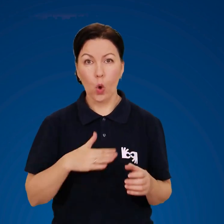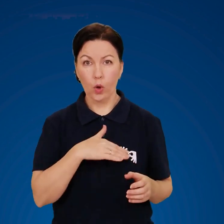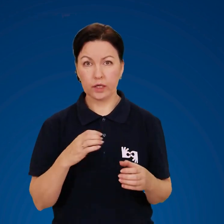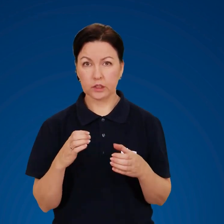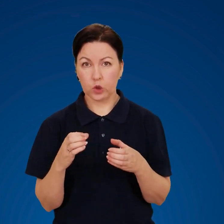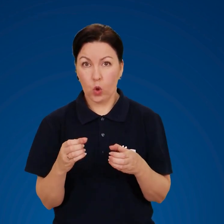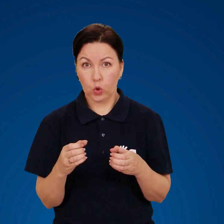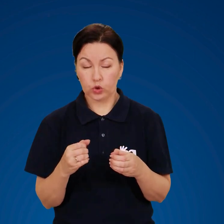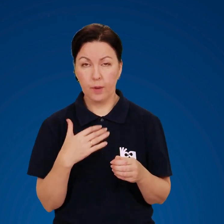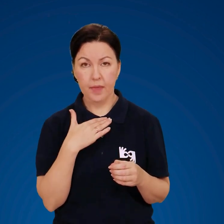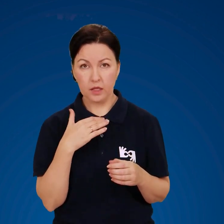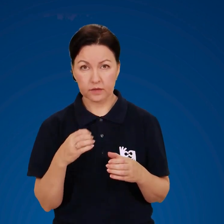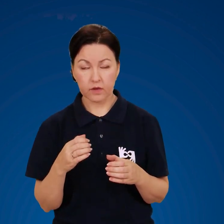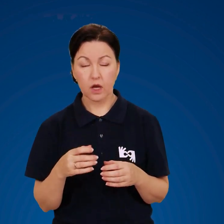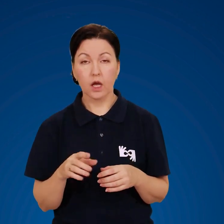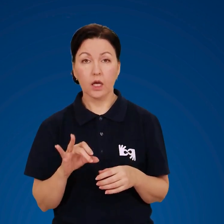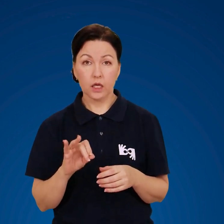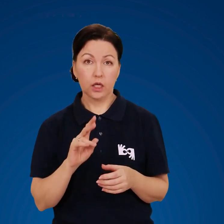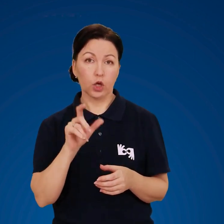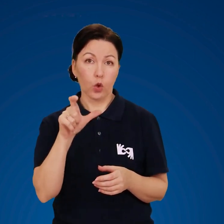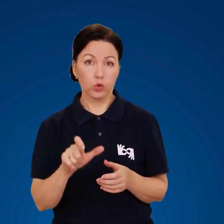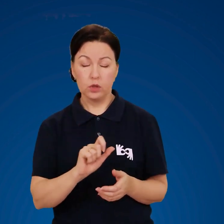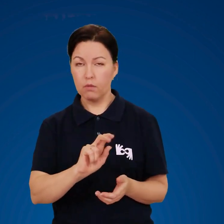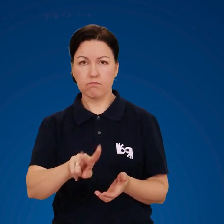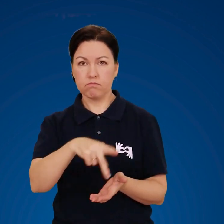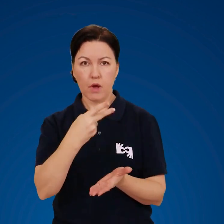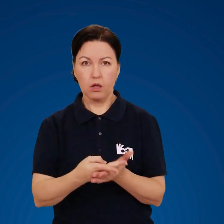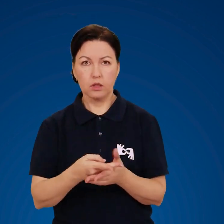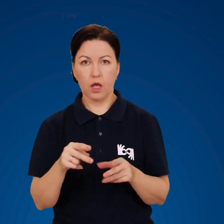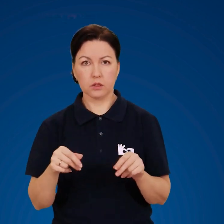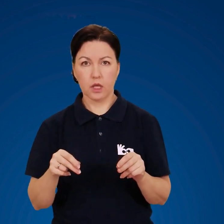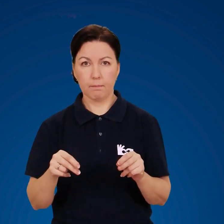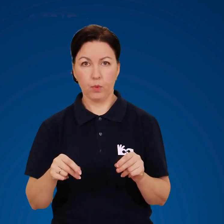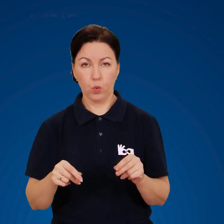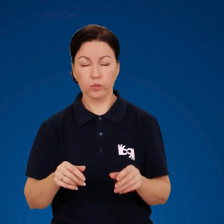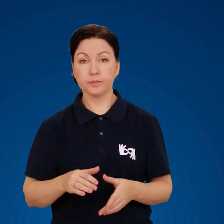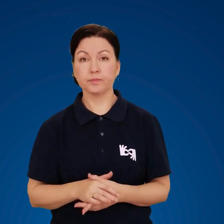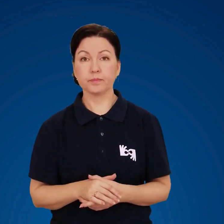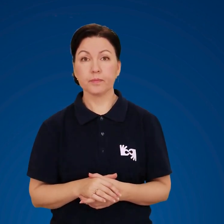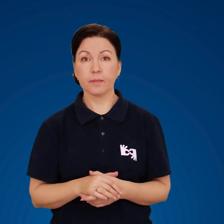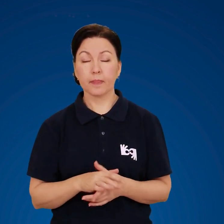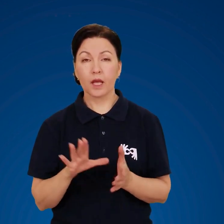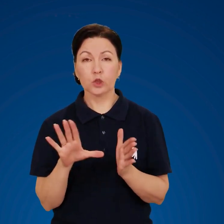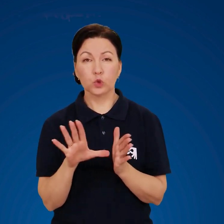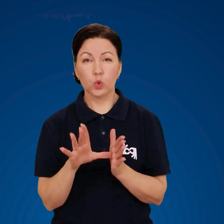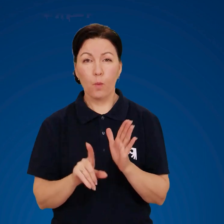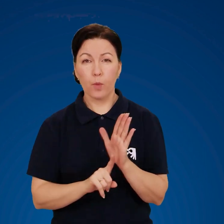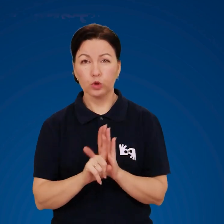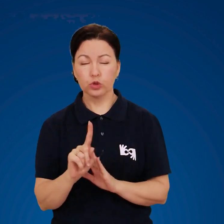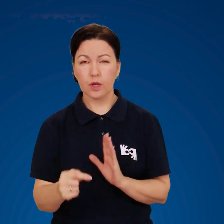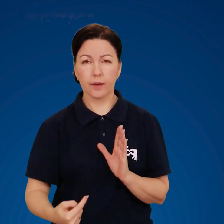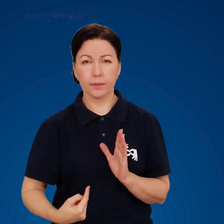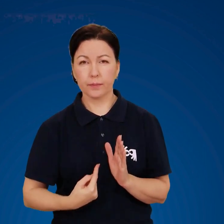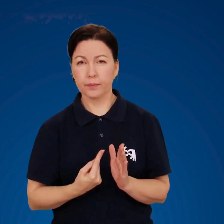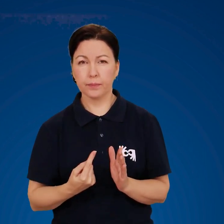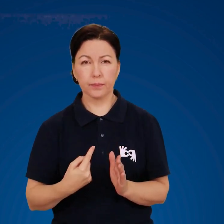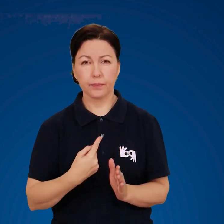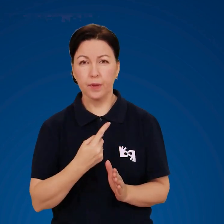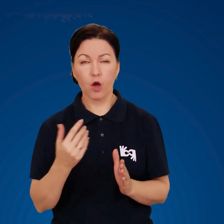ніг і як наслідок падіння людини на землю. Струм починає проходити